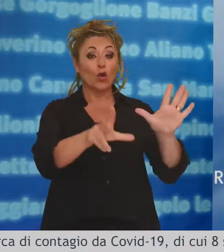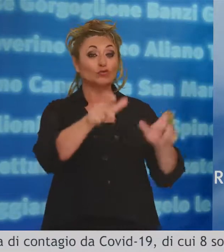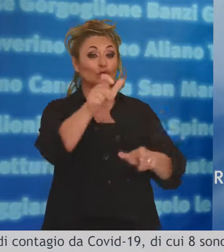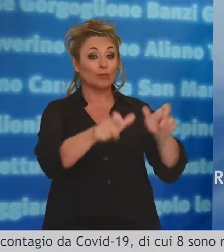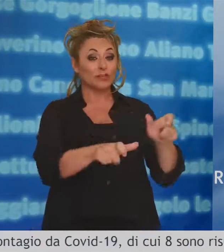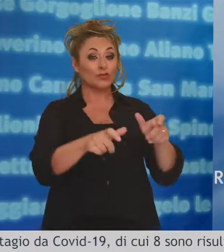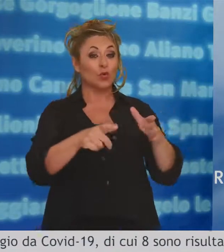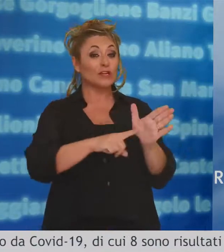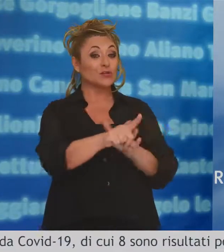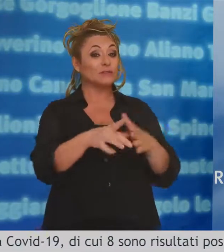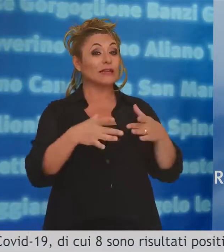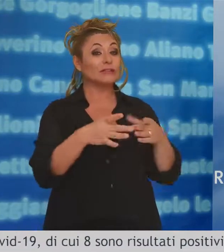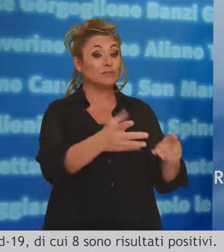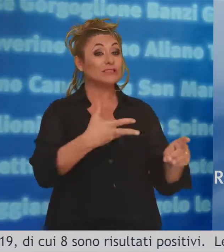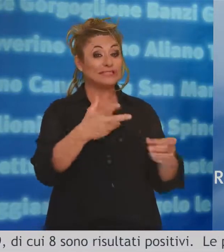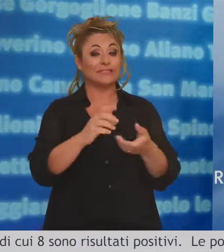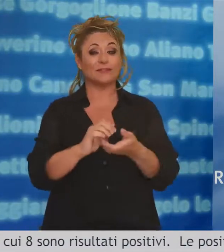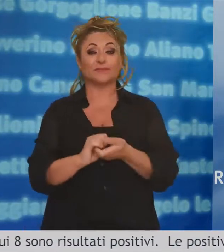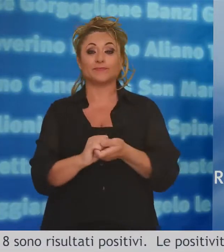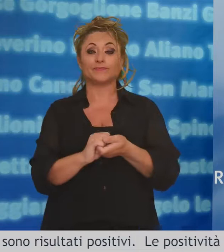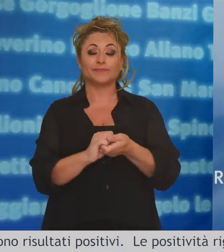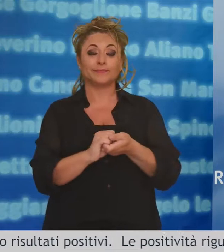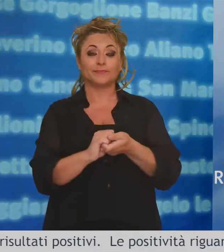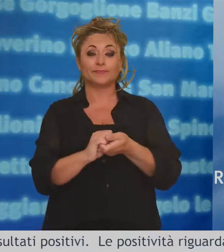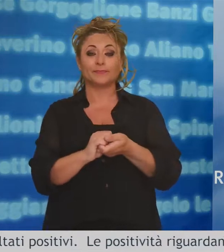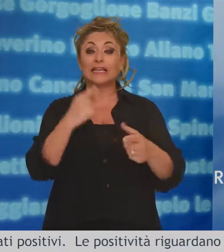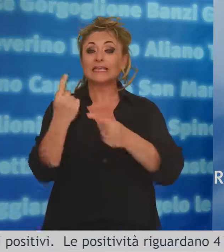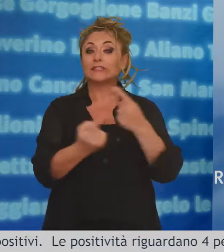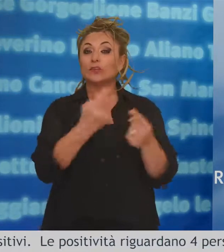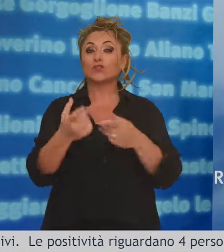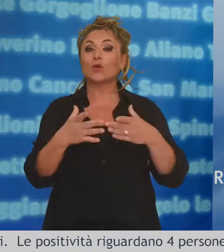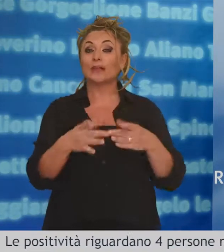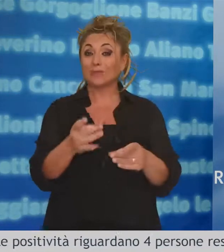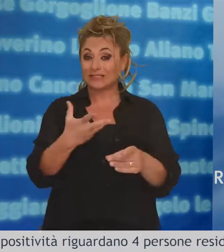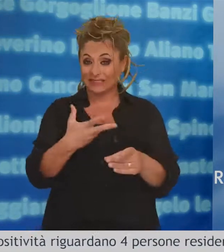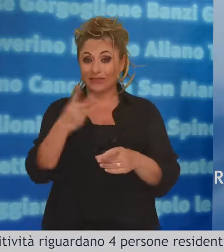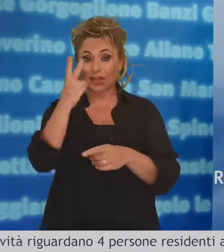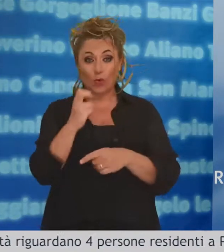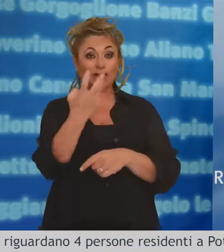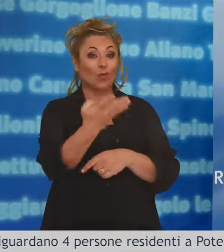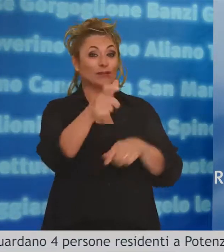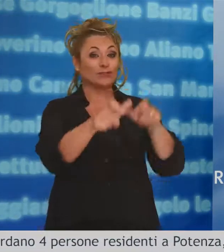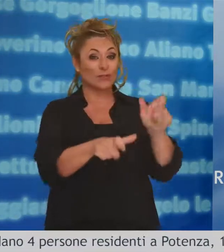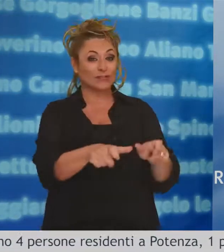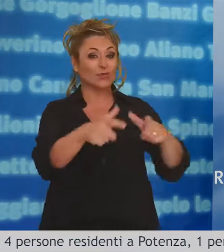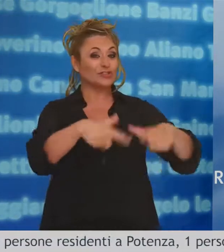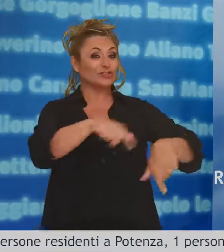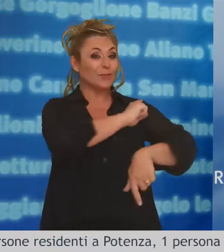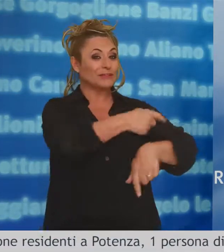di cui 8 sono risultati positivi. Le positività riguardano 4 persone residenti a Potenza,